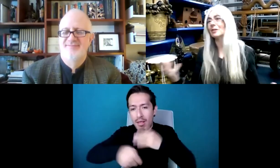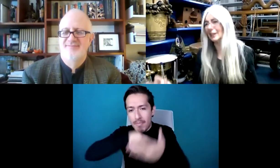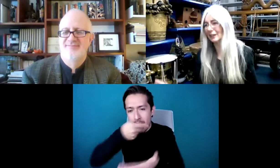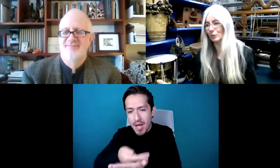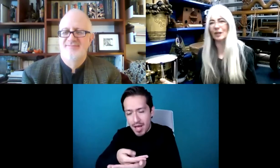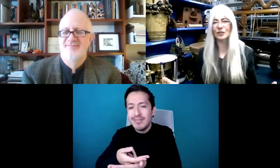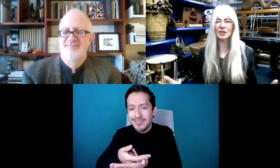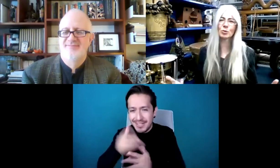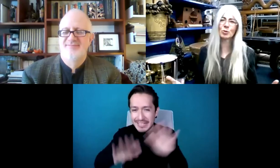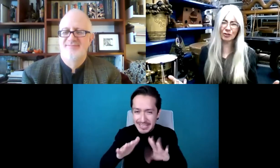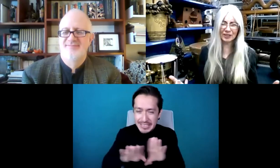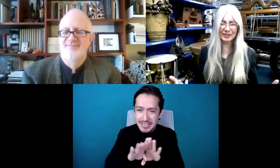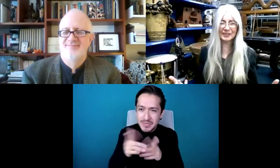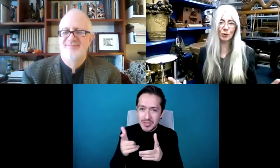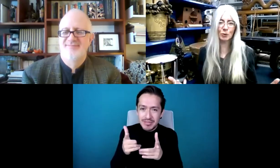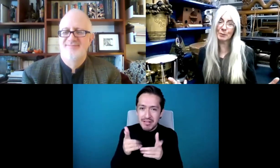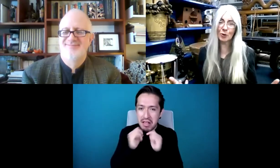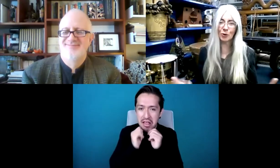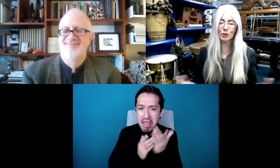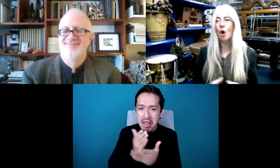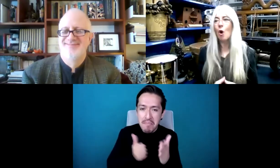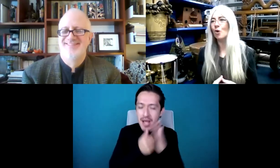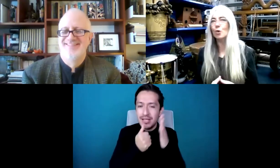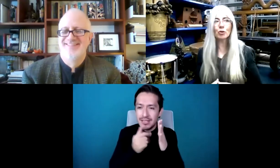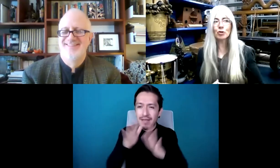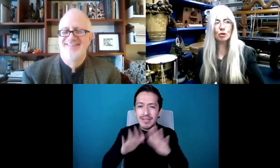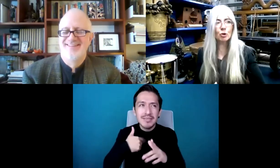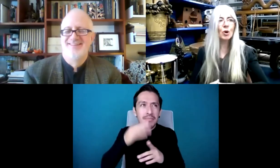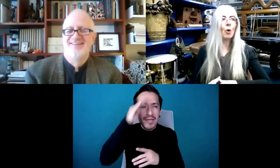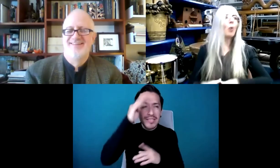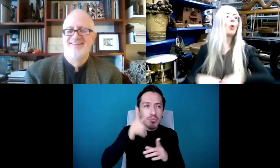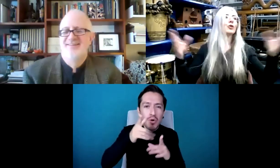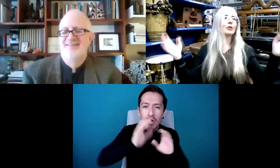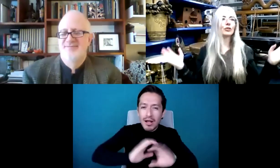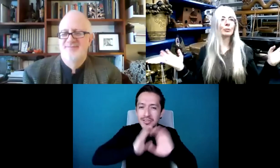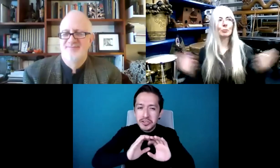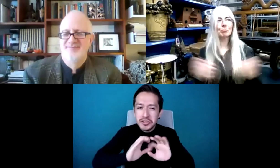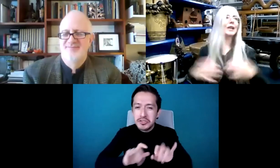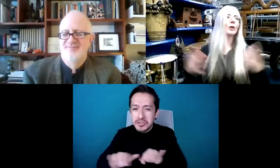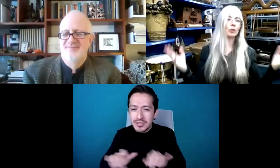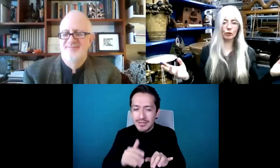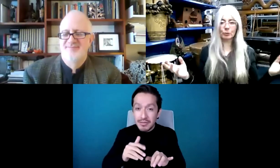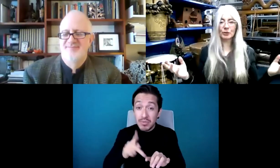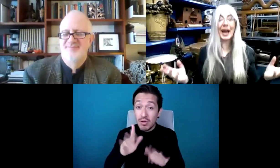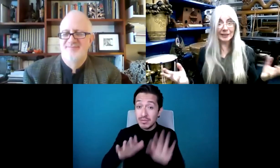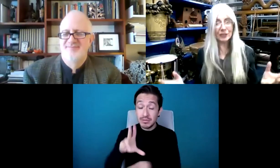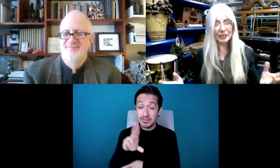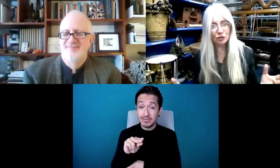mismo con la música. Crees que sabes tocar una pieza, pero no, tal vez, tal vez no. O le quieres,